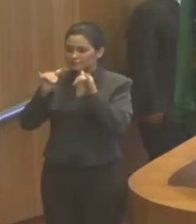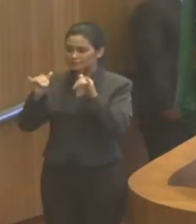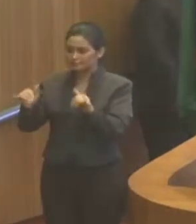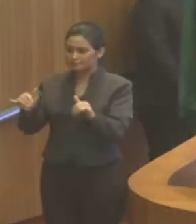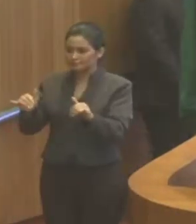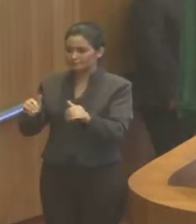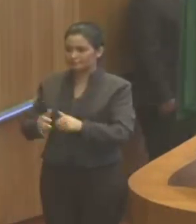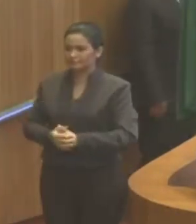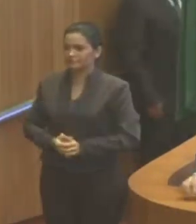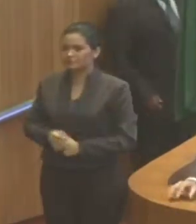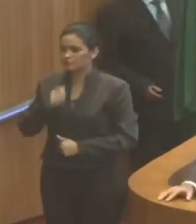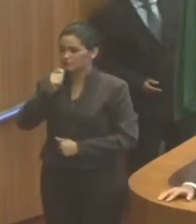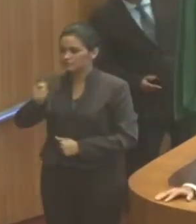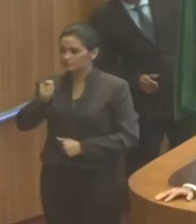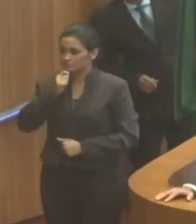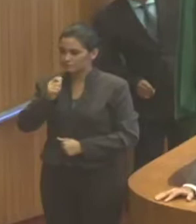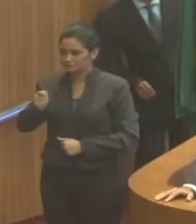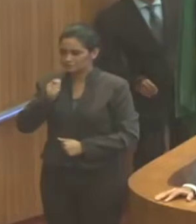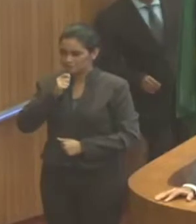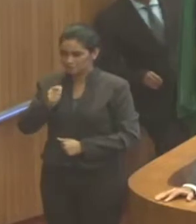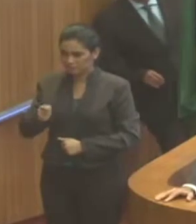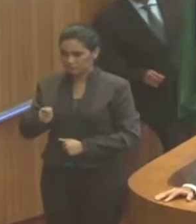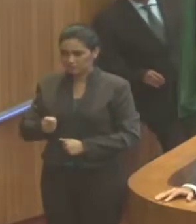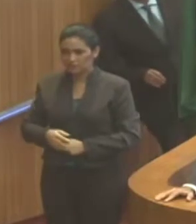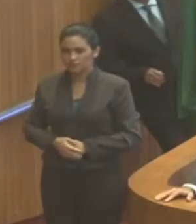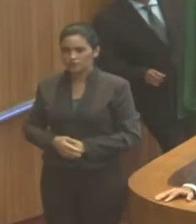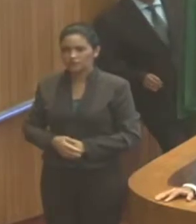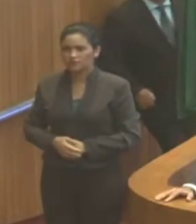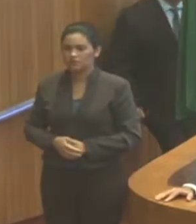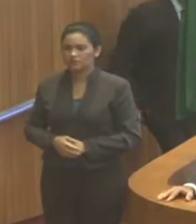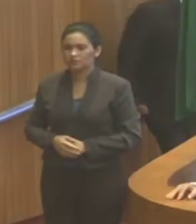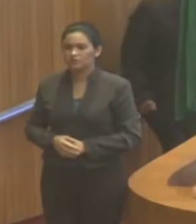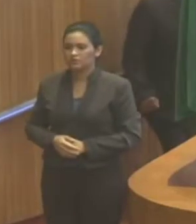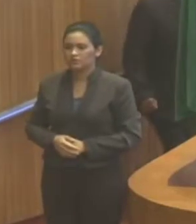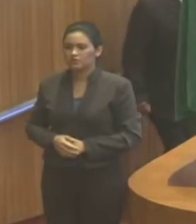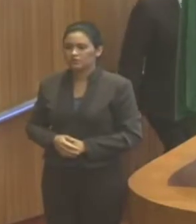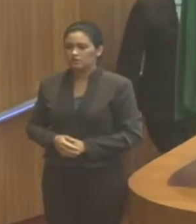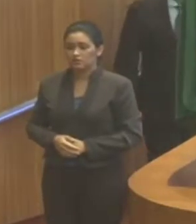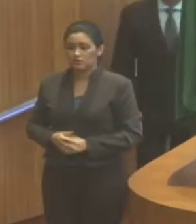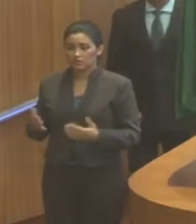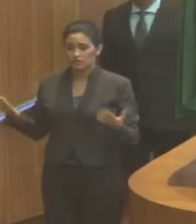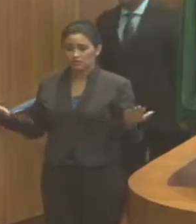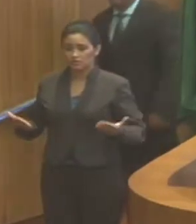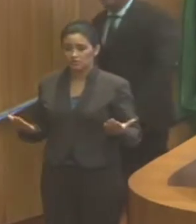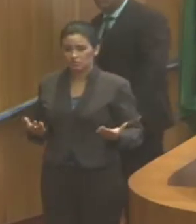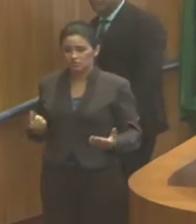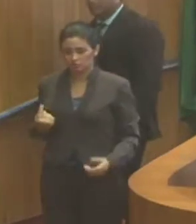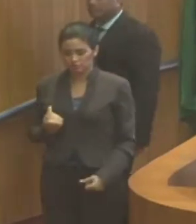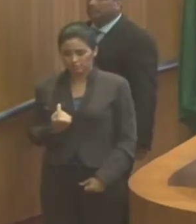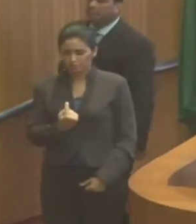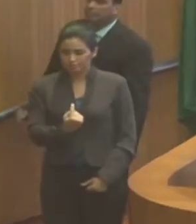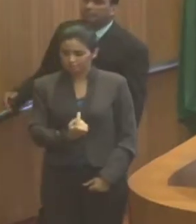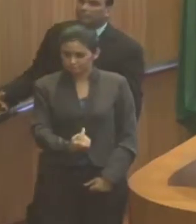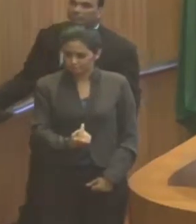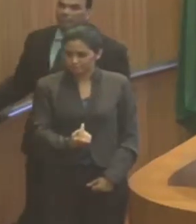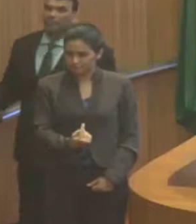Senhor Presidente, ocupa a tribuna nesse dia de hoje para apresentar